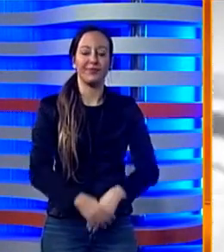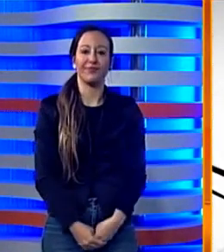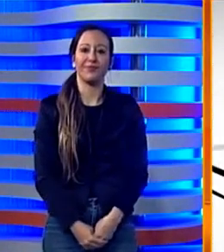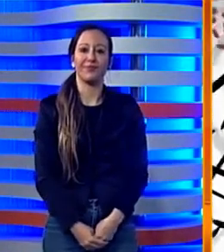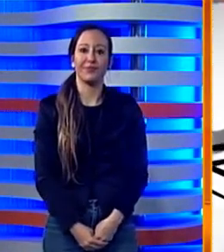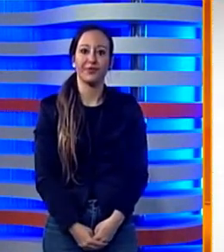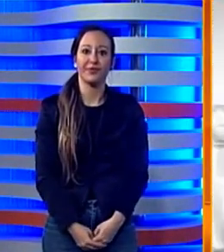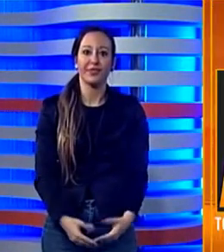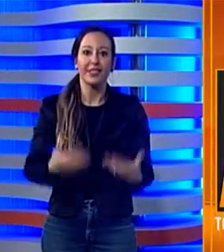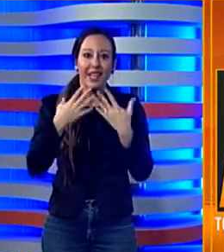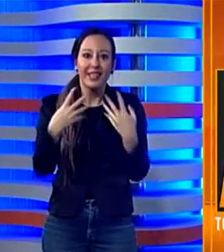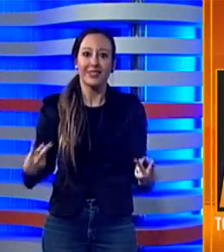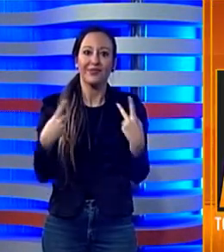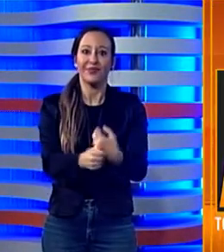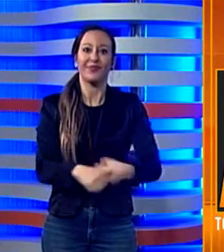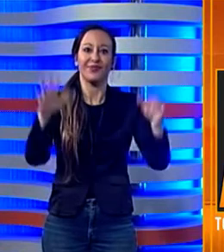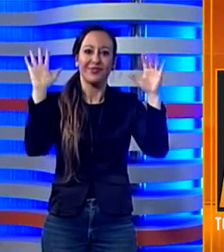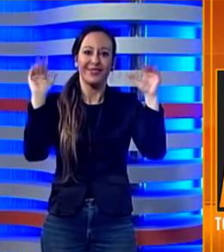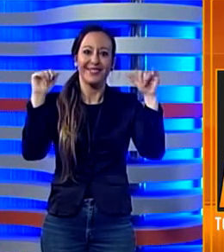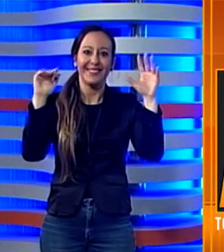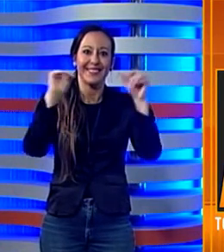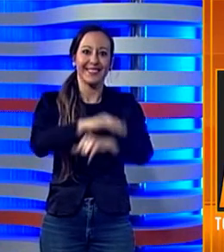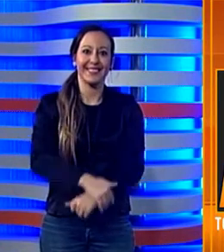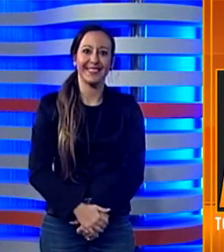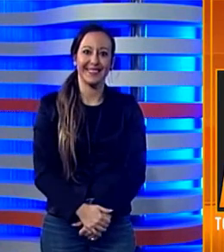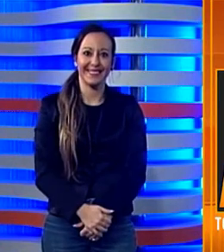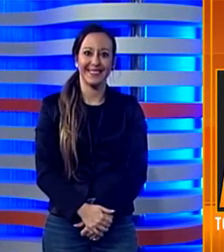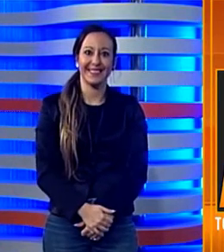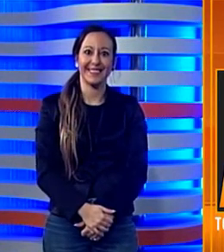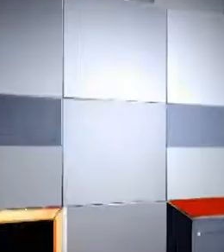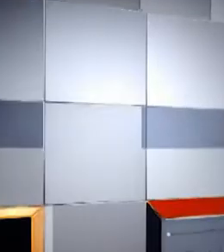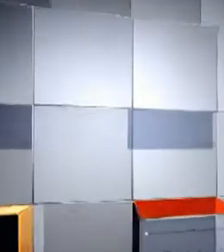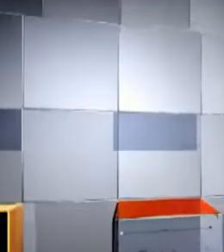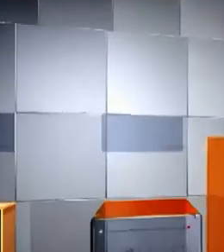Chiavetta. Per il TG Medlis è tutto, arrivederci!